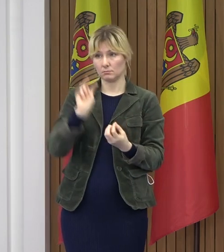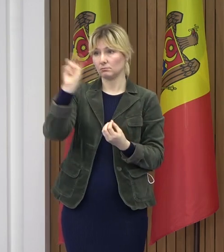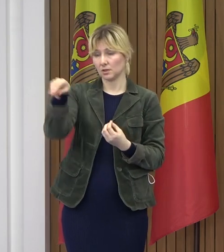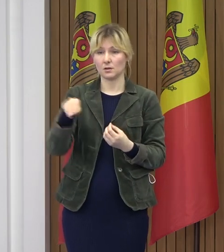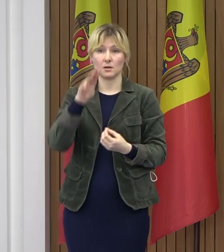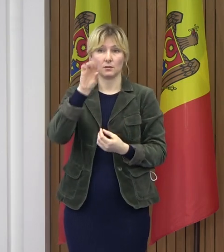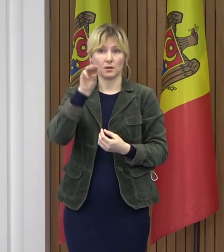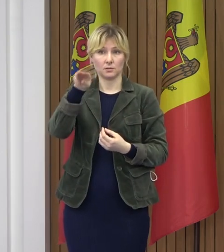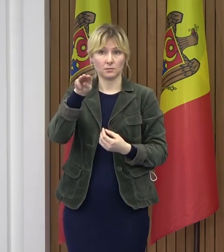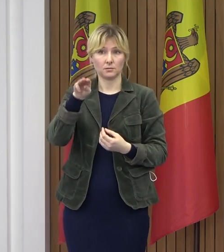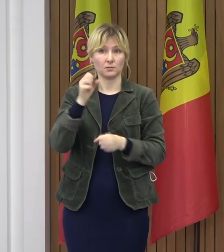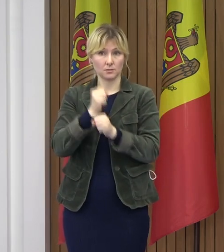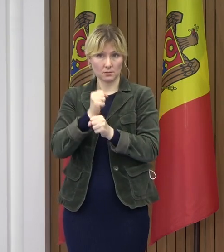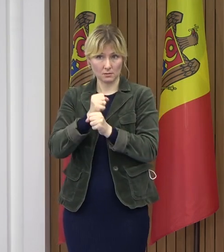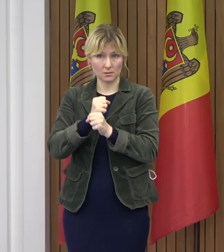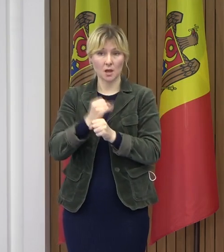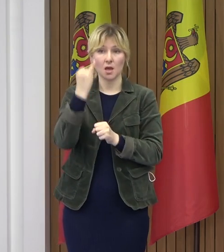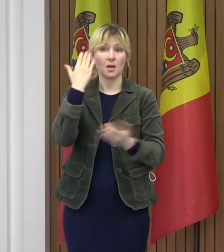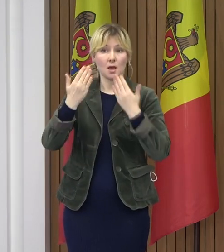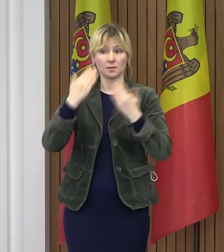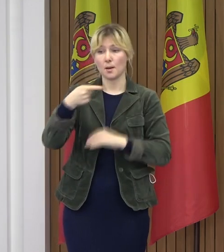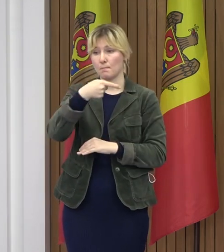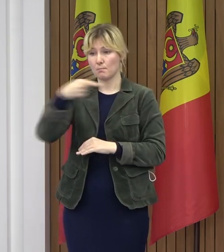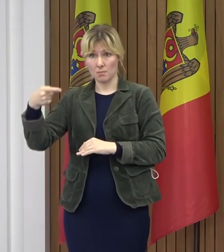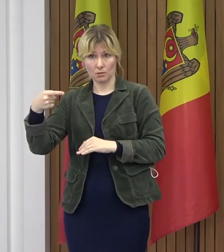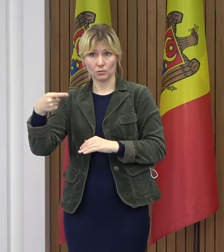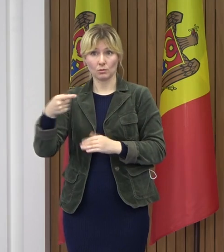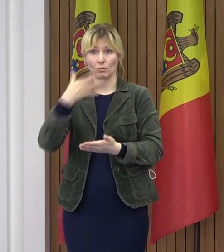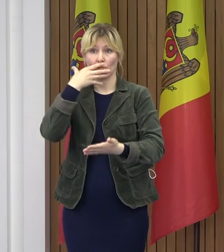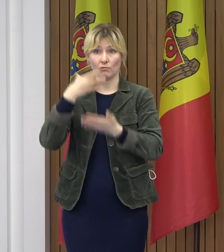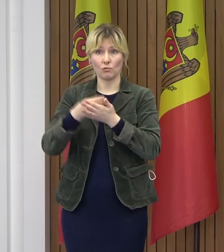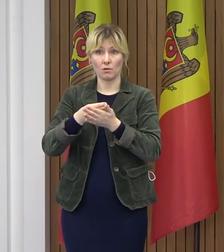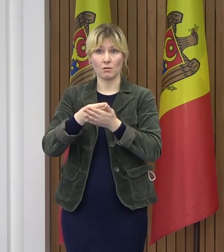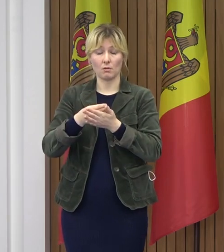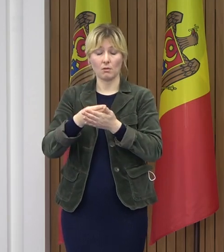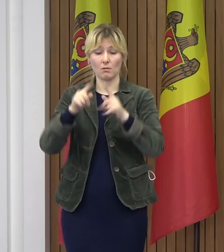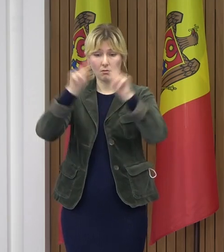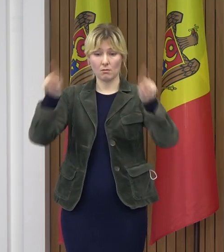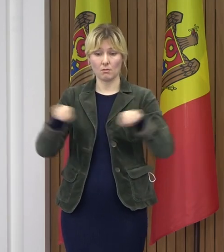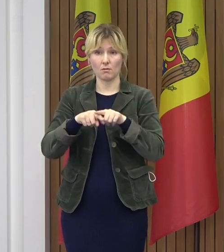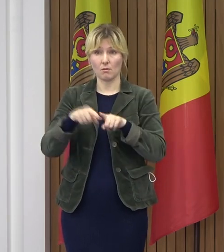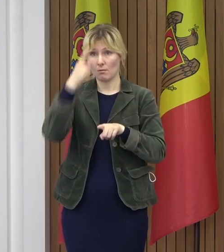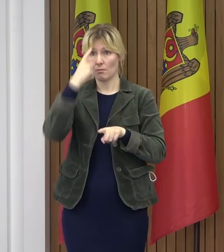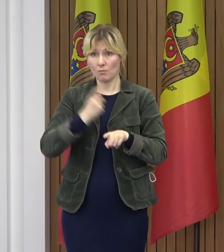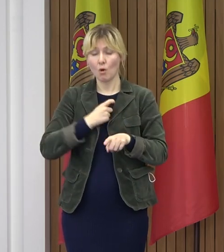situația în care testul este negativ, pot întrerupe înainte de termen autoizolarea.